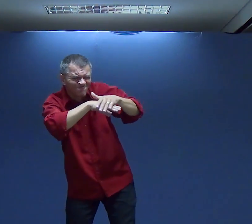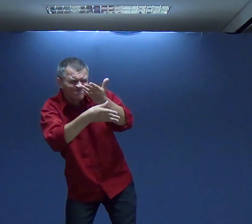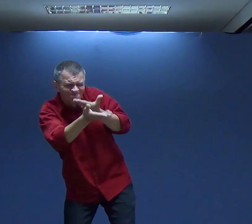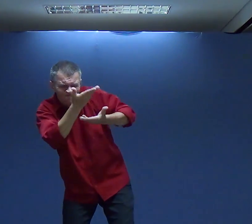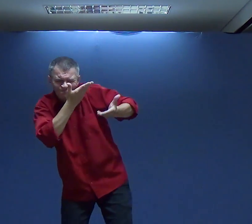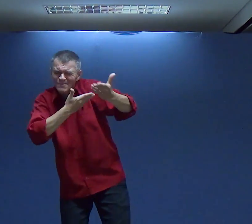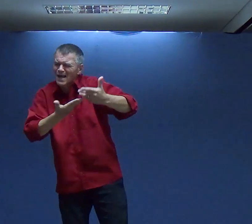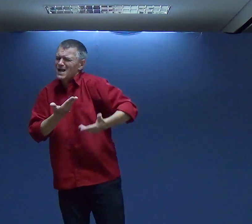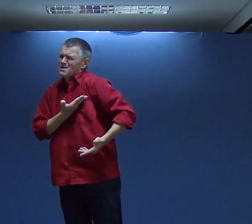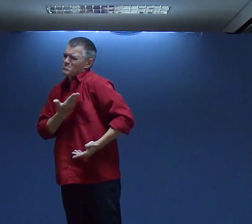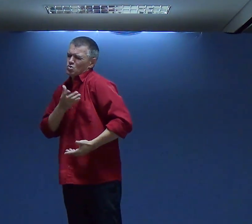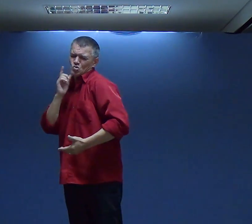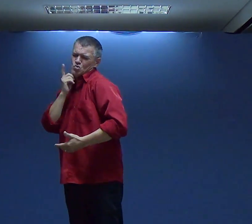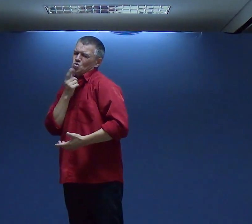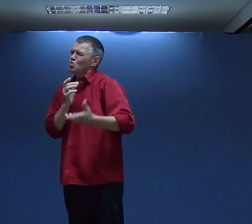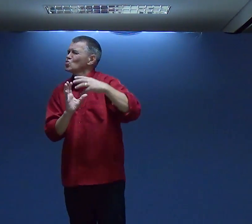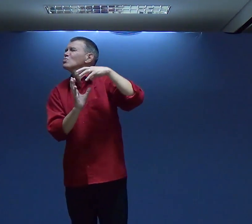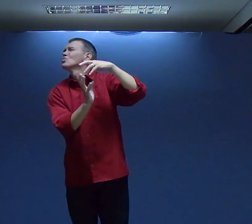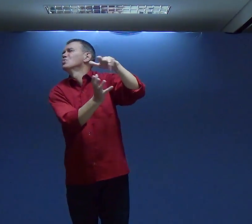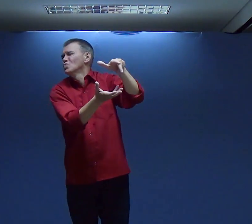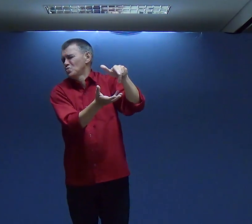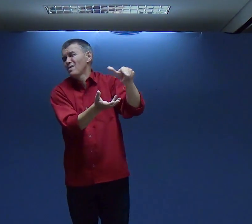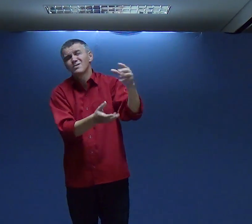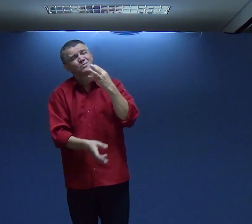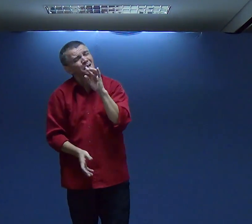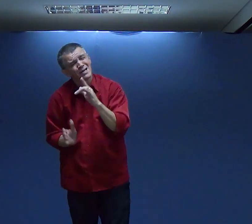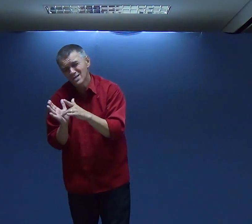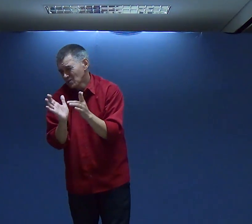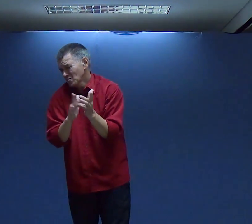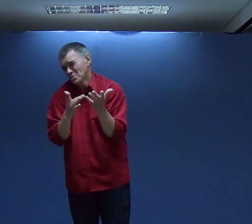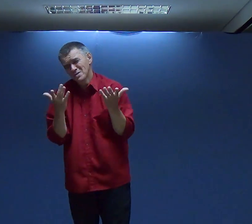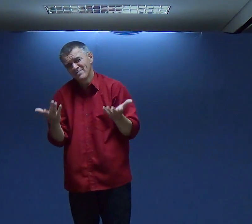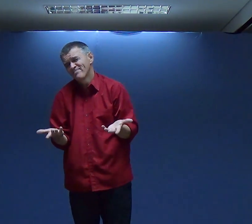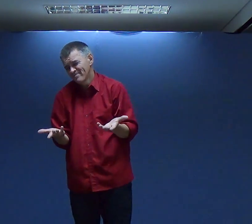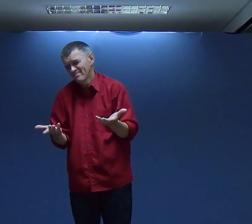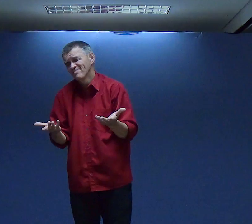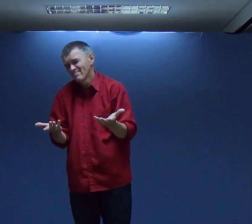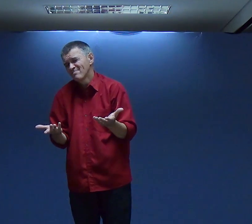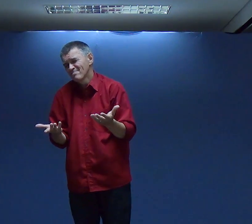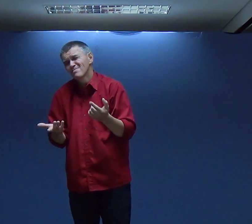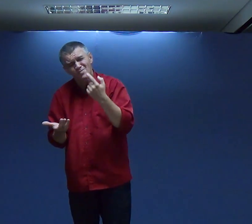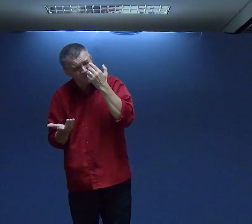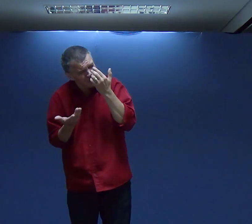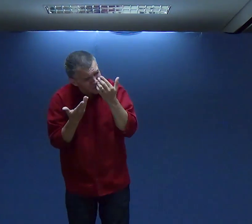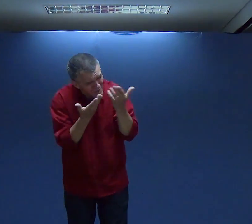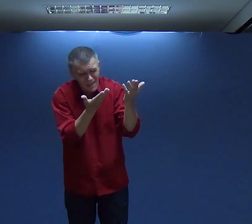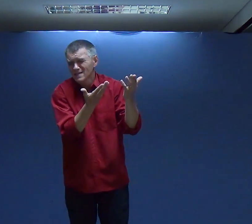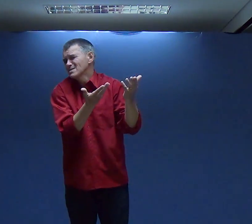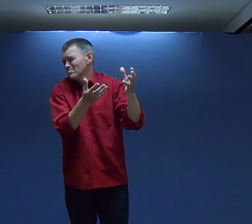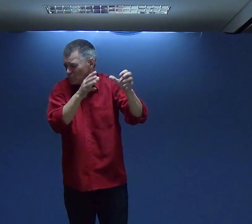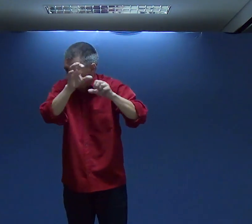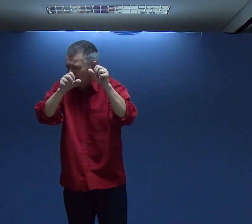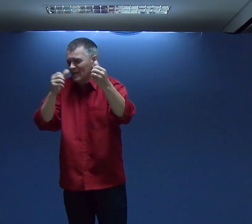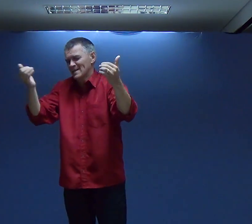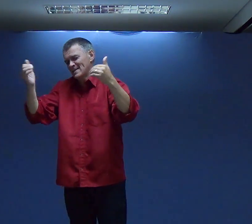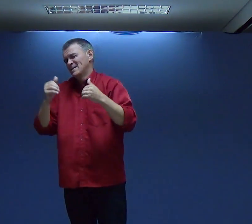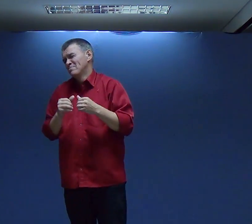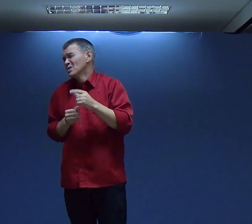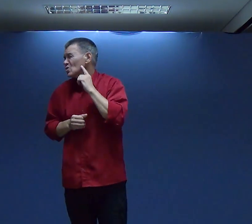Aqui Por Causa Do Amor Que Os Surdos Do Mundo Sejam Impactados Porque Vamos Copiar A